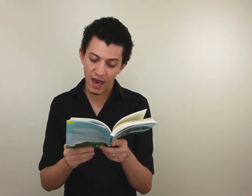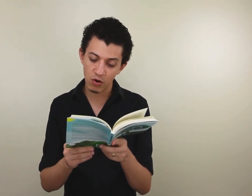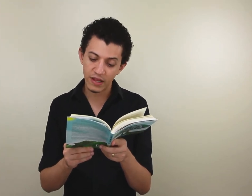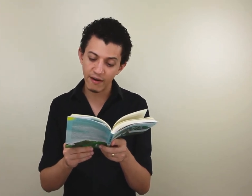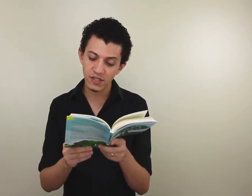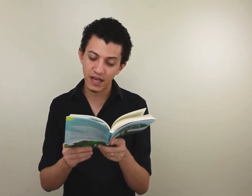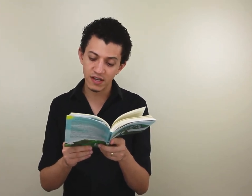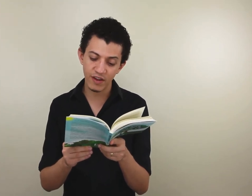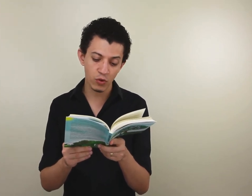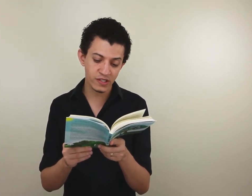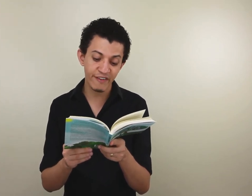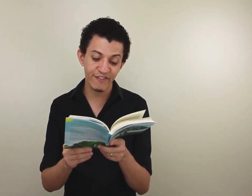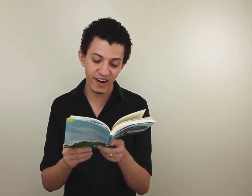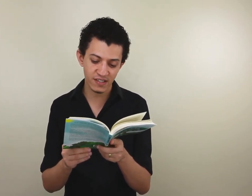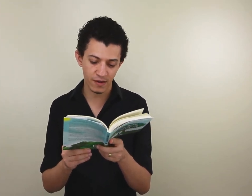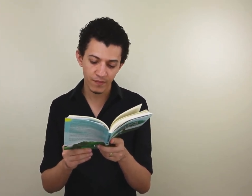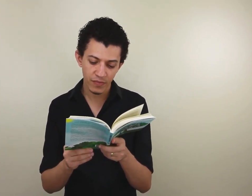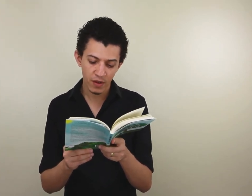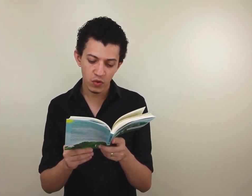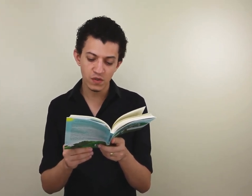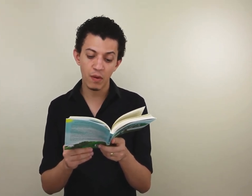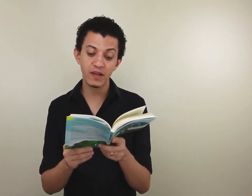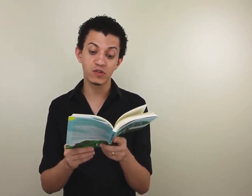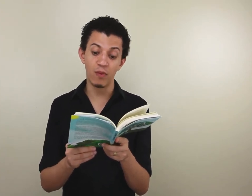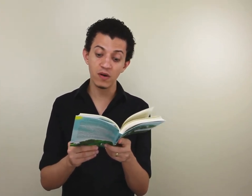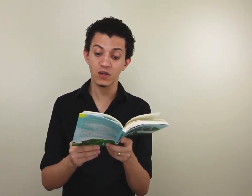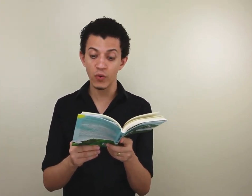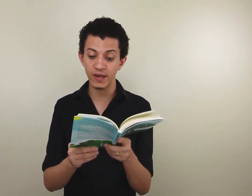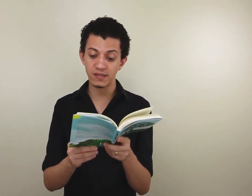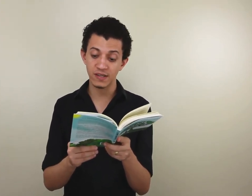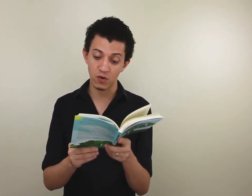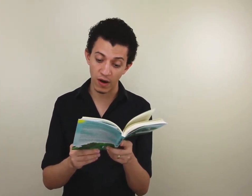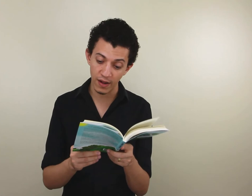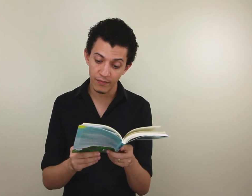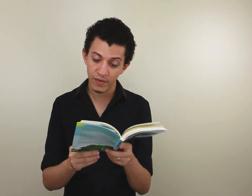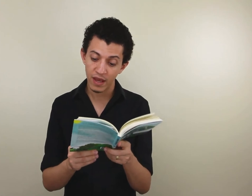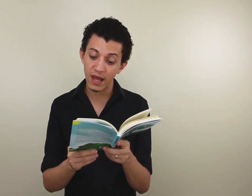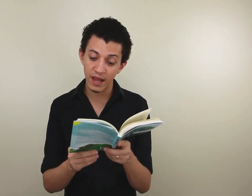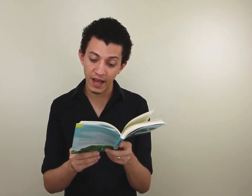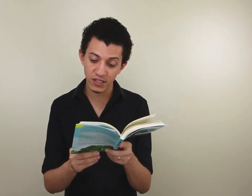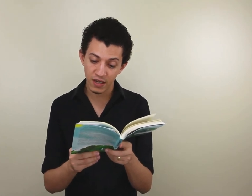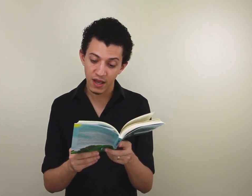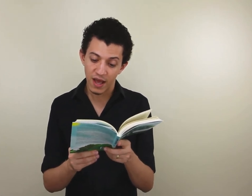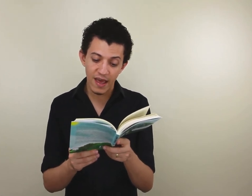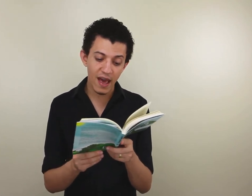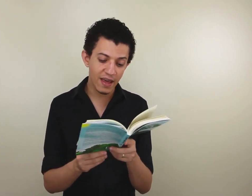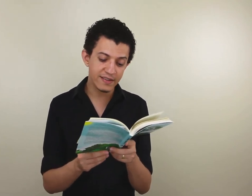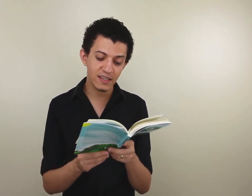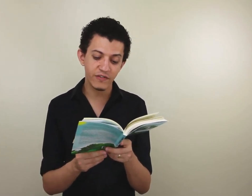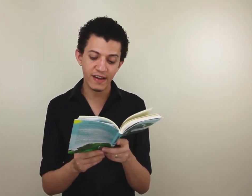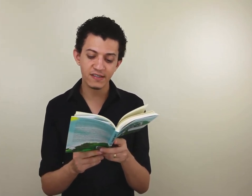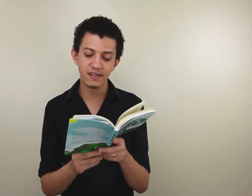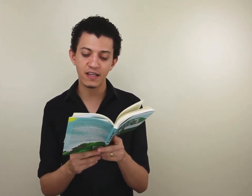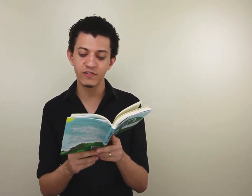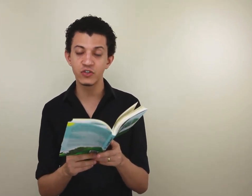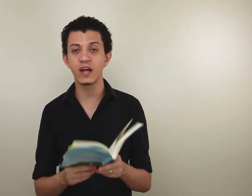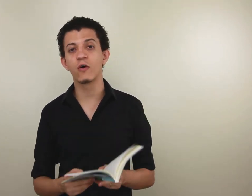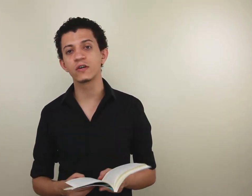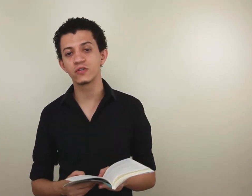Recordaram-se das aventuras da infância, dos momentos bons e ruins da escola e na igreja, e ainda das diversas tentativas de negócio,